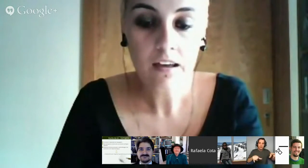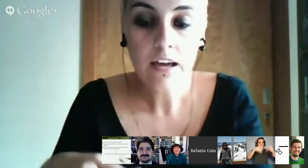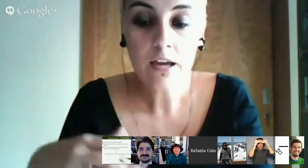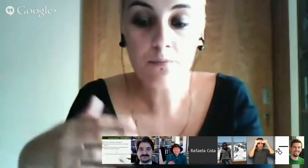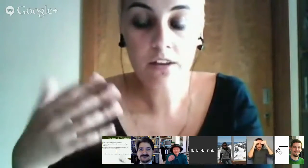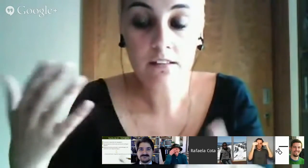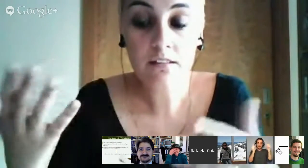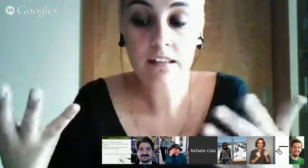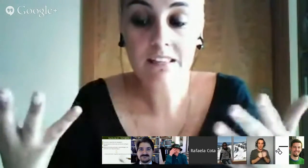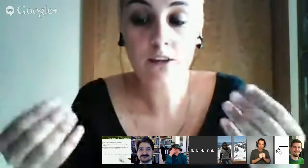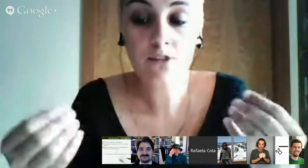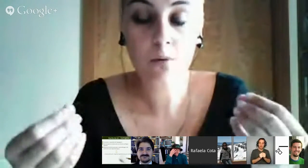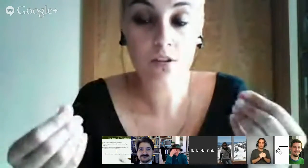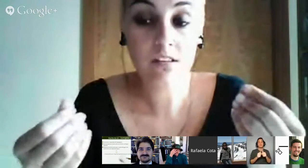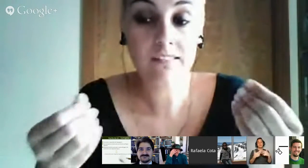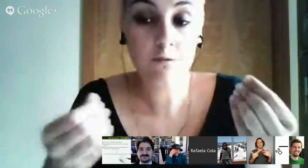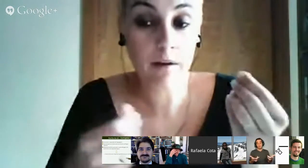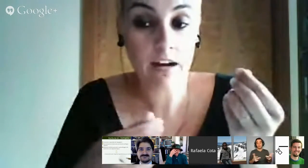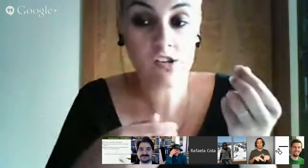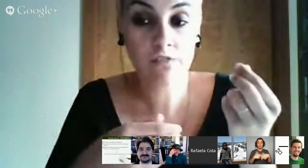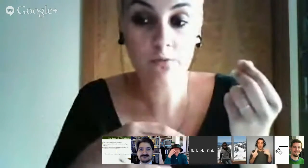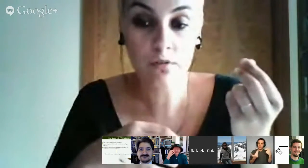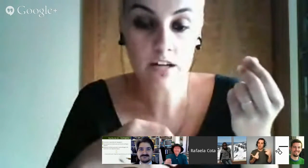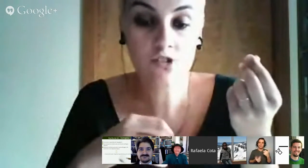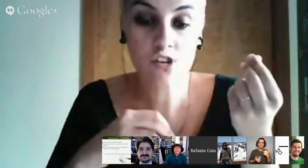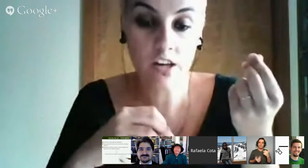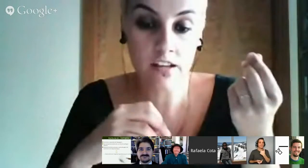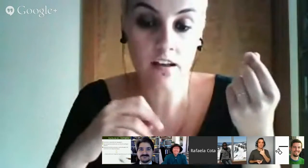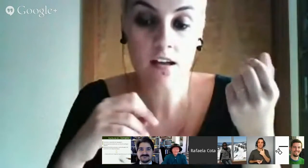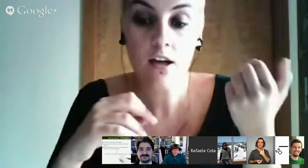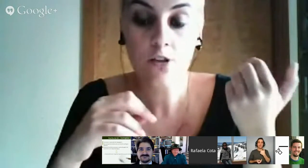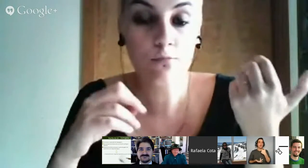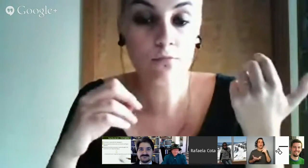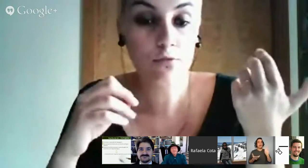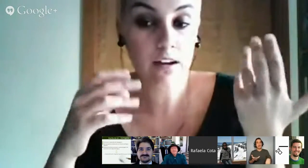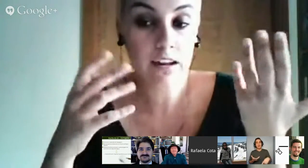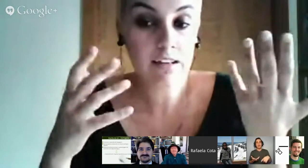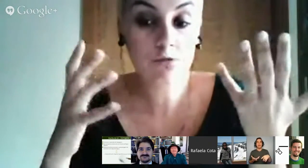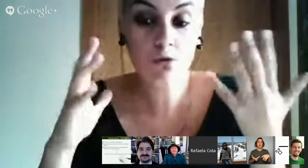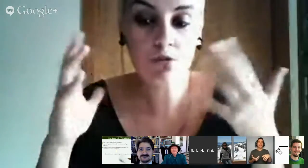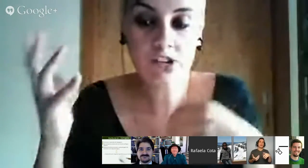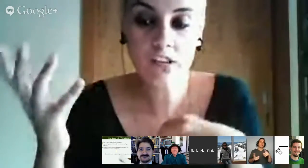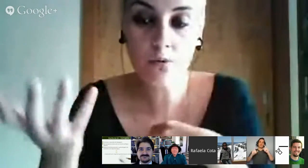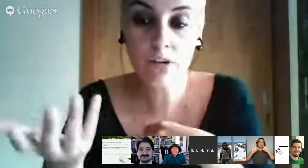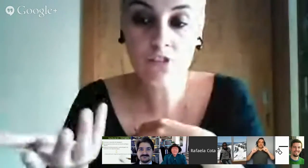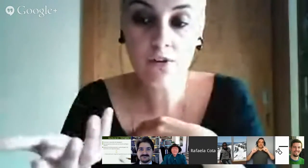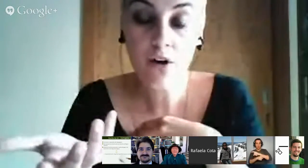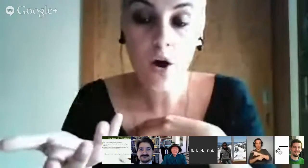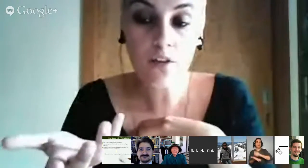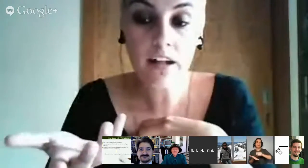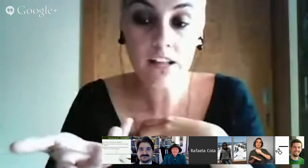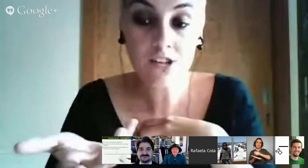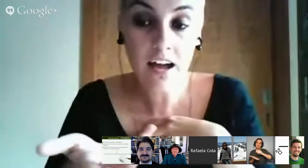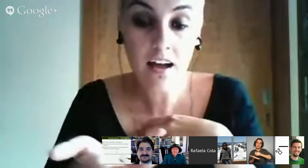E, portanto, não se pode separar as dificuldades de escrita de uma criança, do contexto linguístico, onde ela está